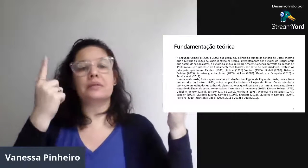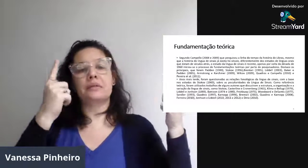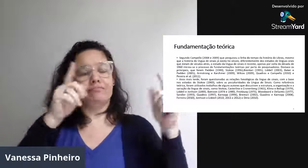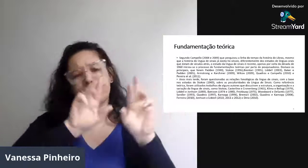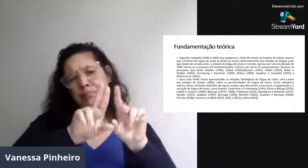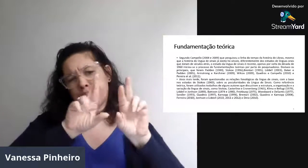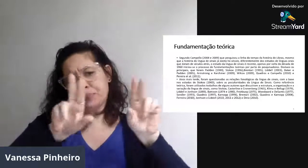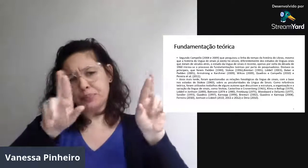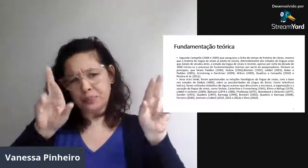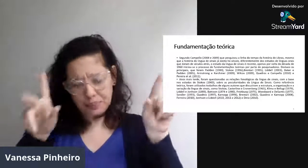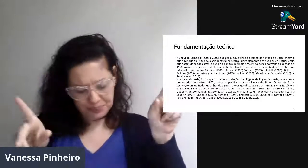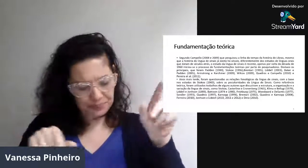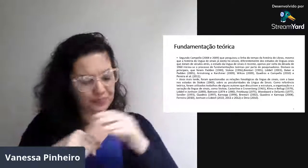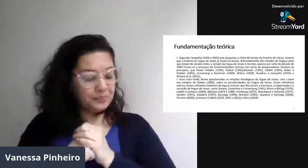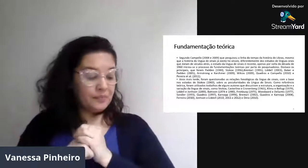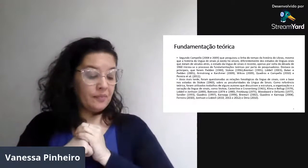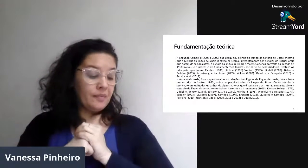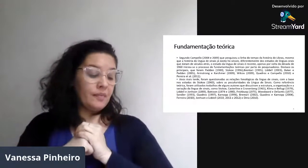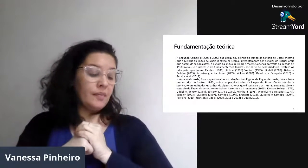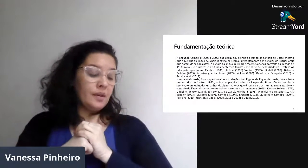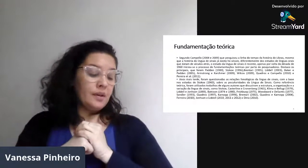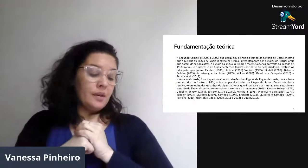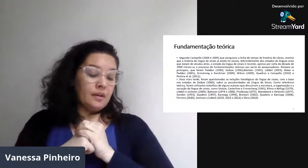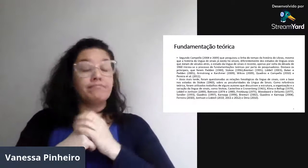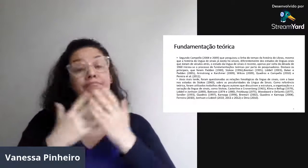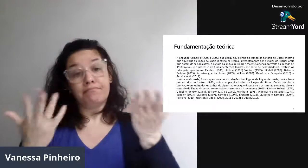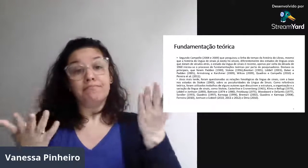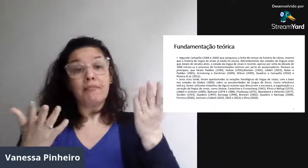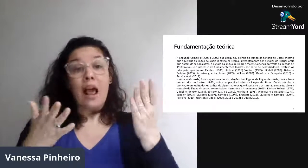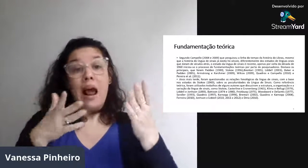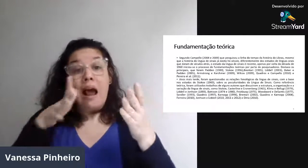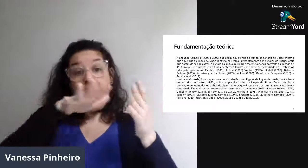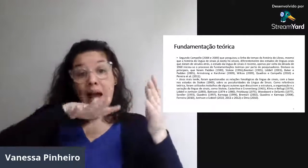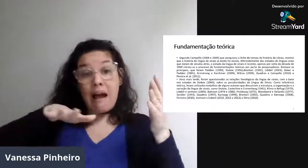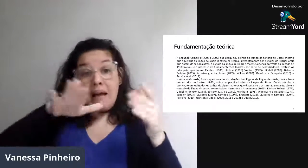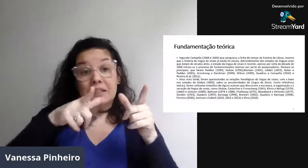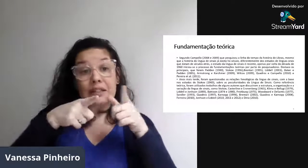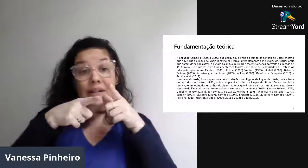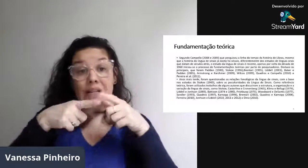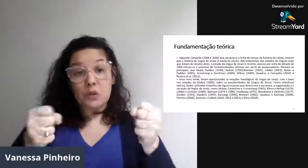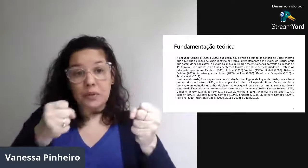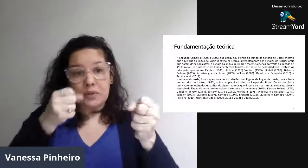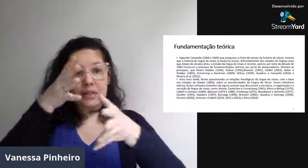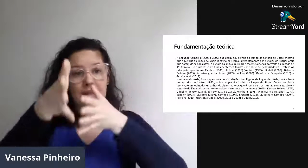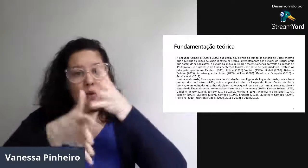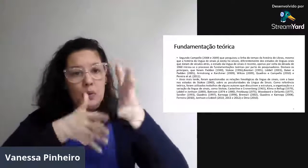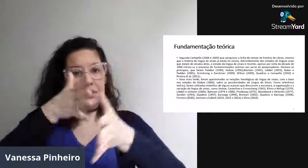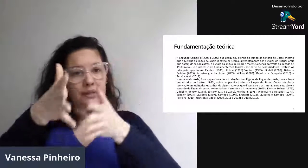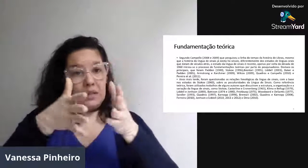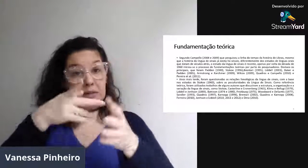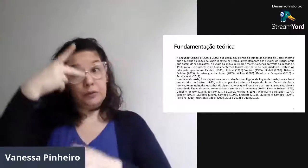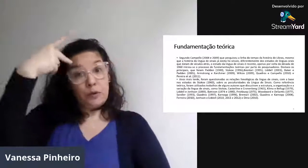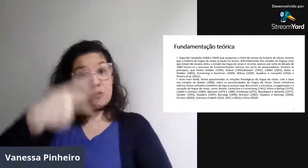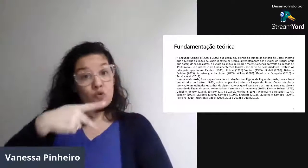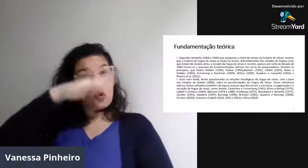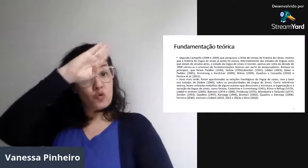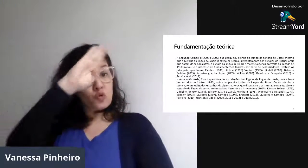Brentari, Bacher e outros. Na área linguística, né? De